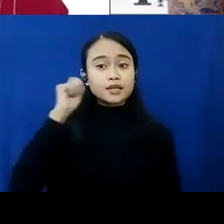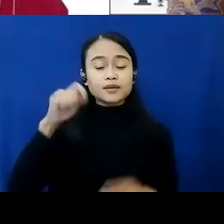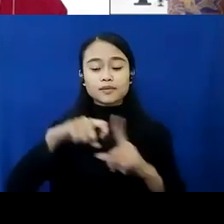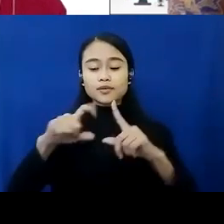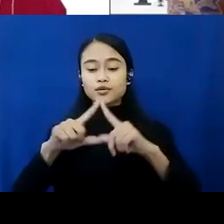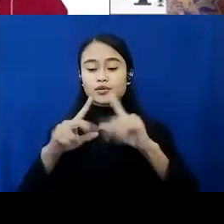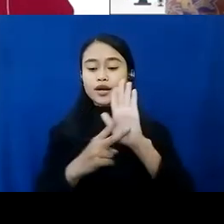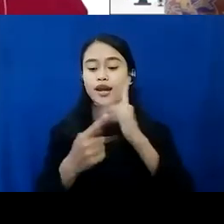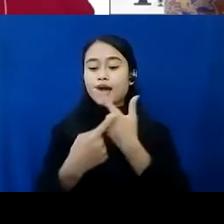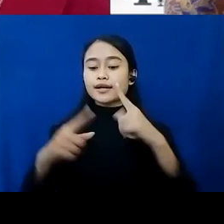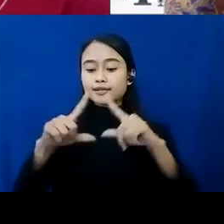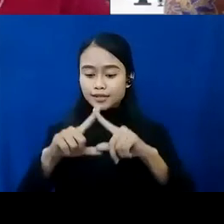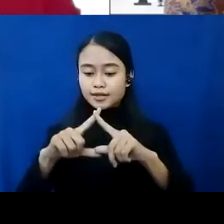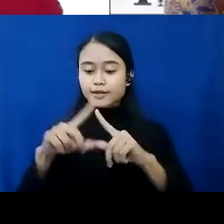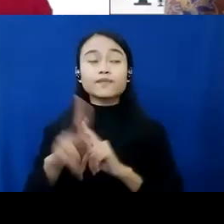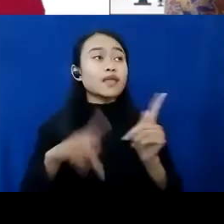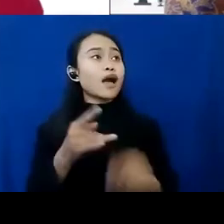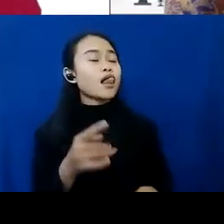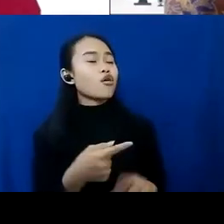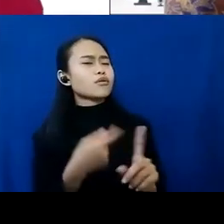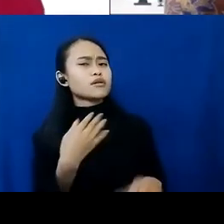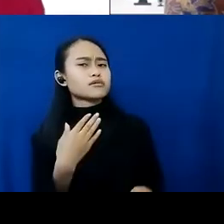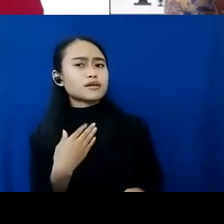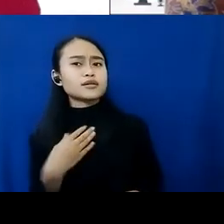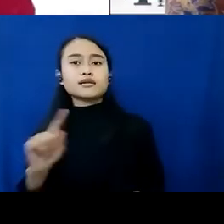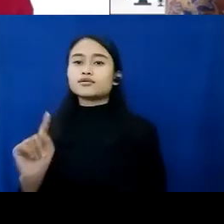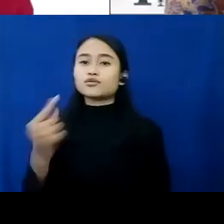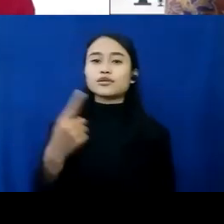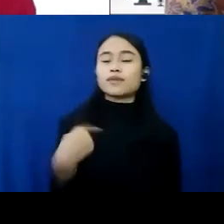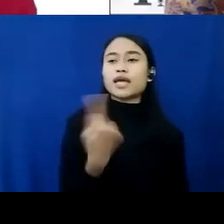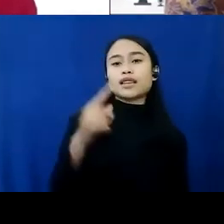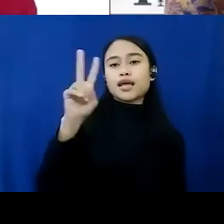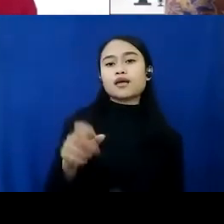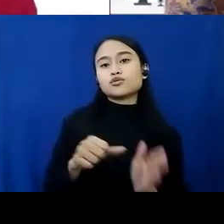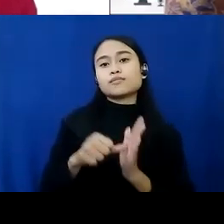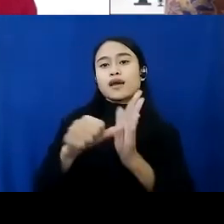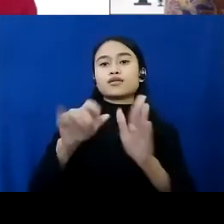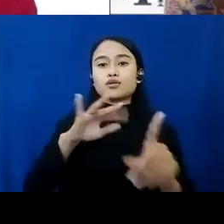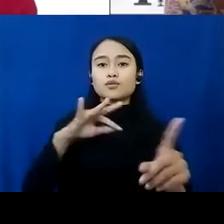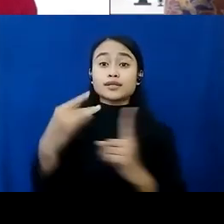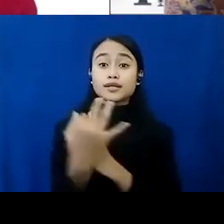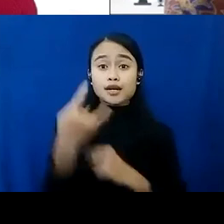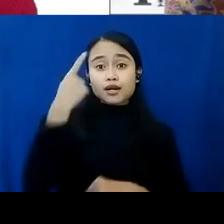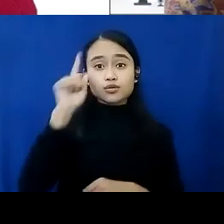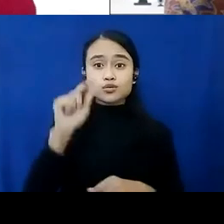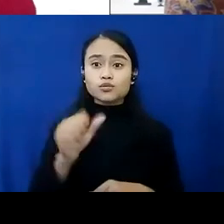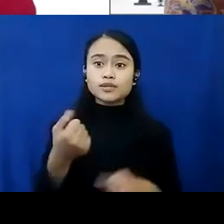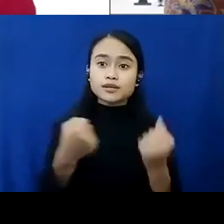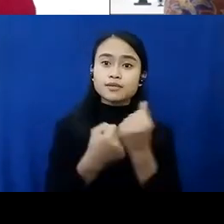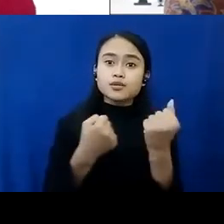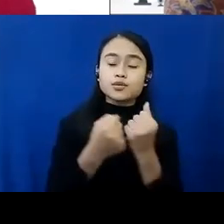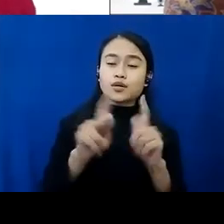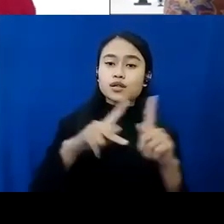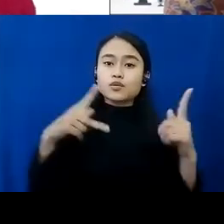Dari saya, pertama adalah kita harus membantu masyarakat untuk bisa mendukung keluarga, memastikan agar